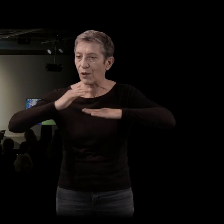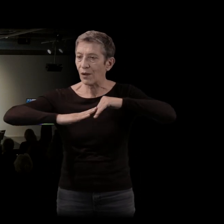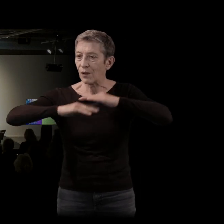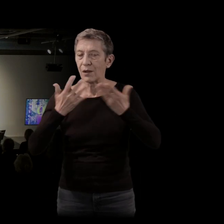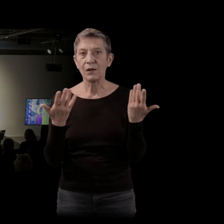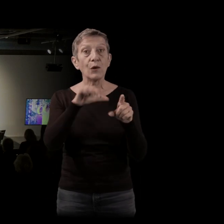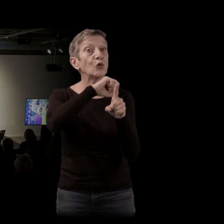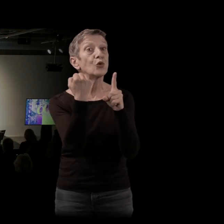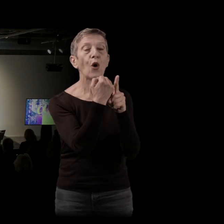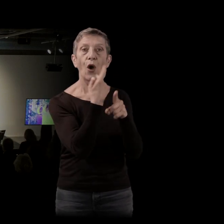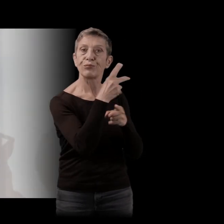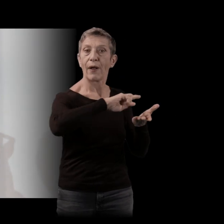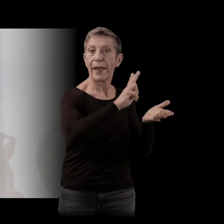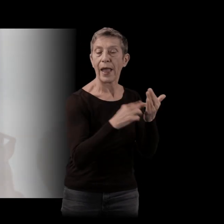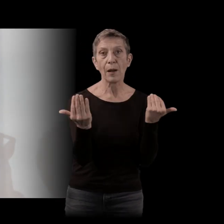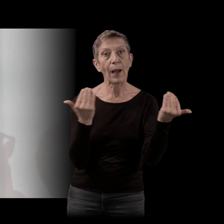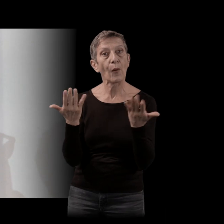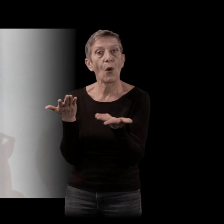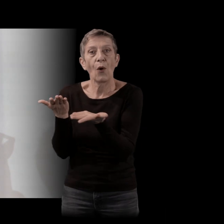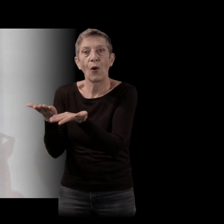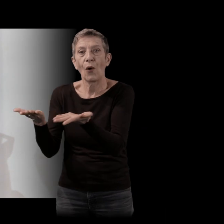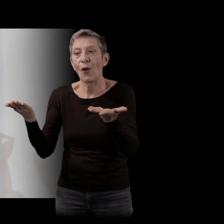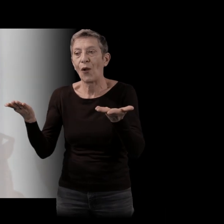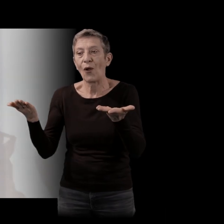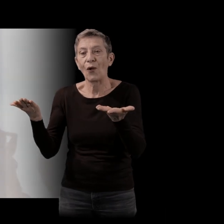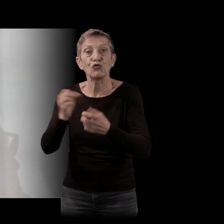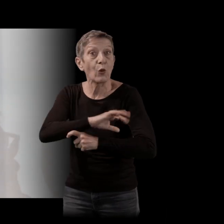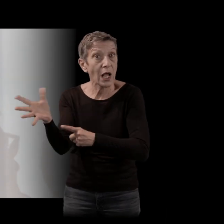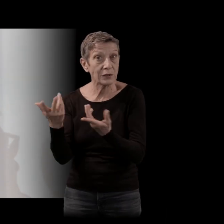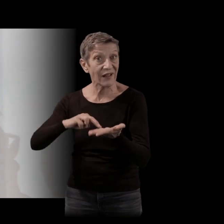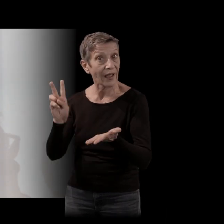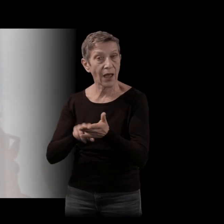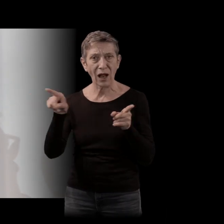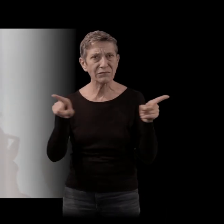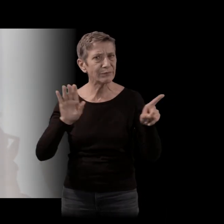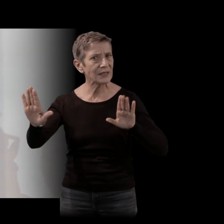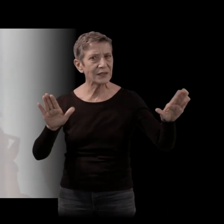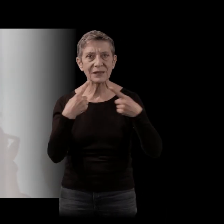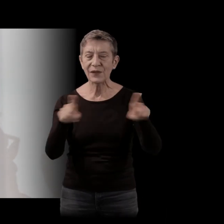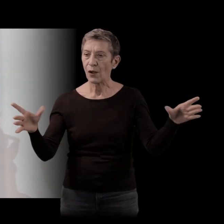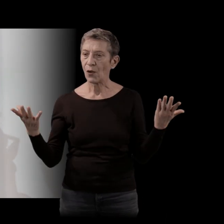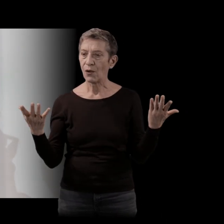sociologue, ce n pas le même réel que celui que construit un journaliste. Il y des faits scientifiques et